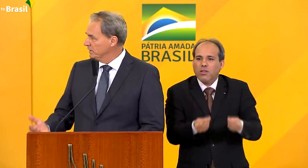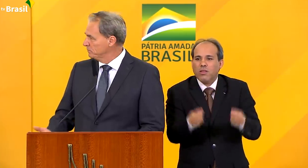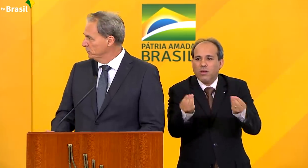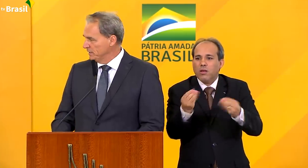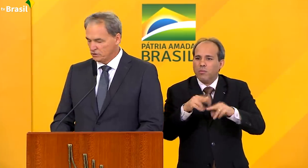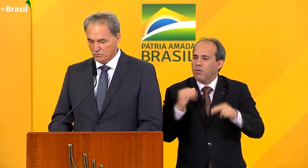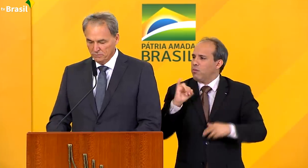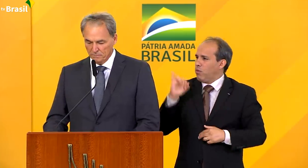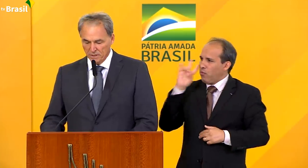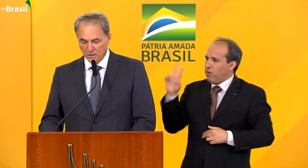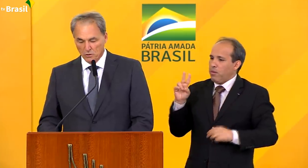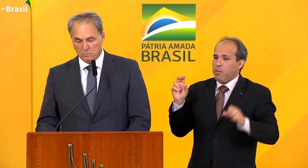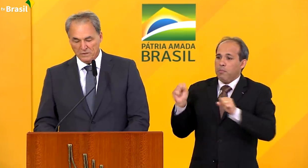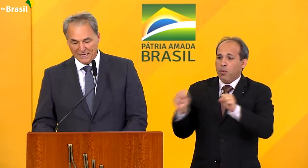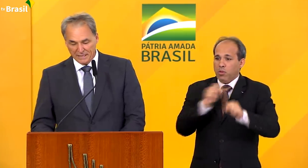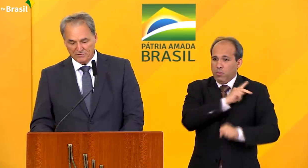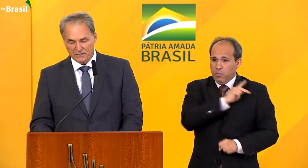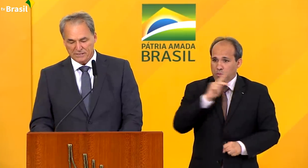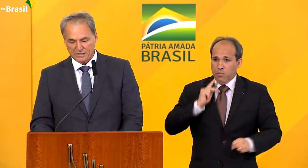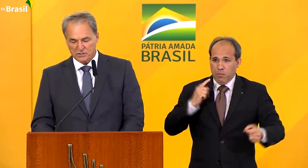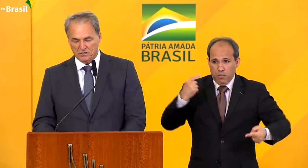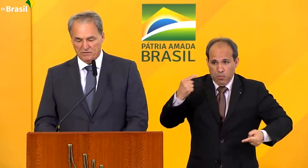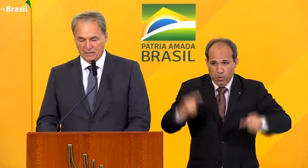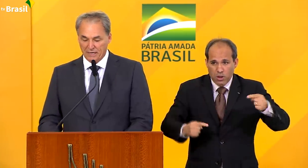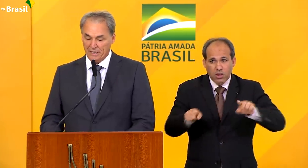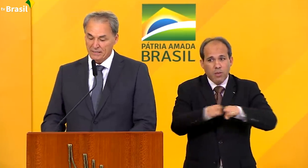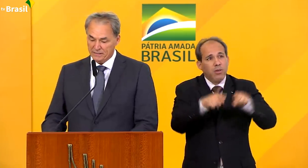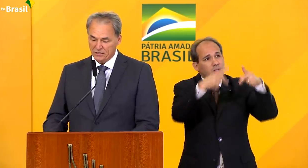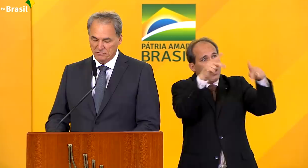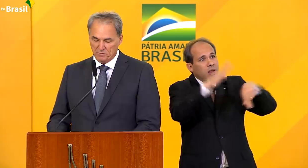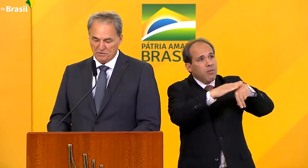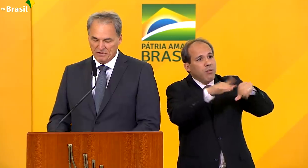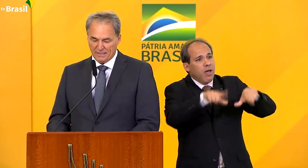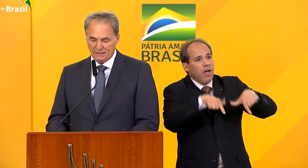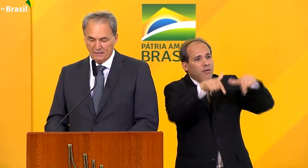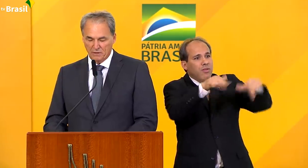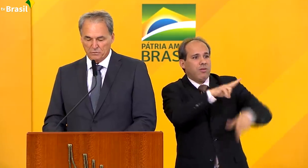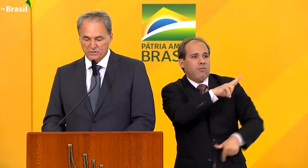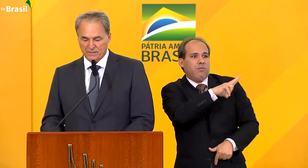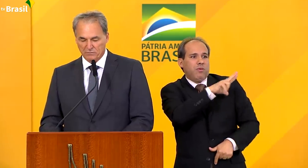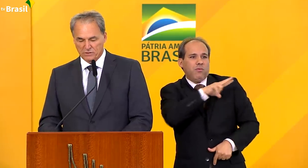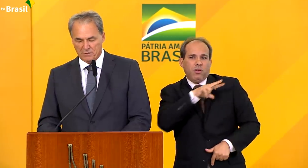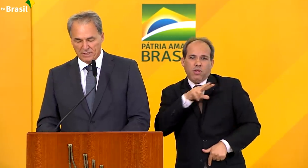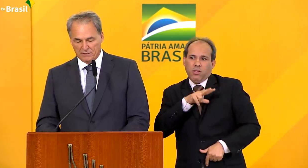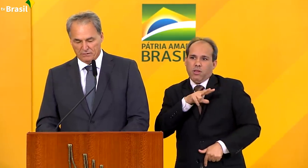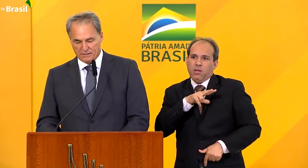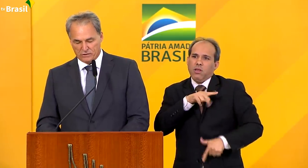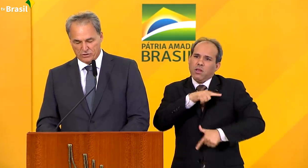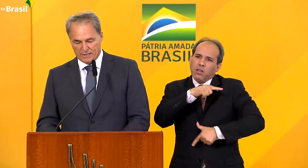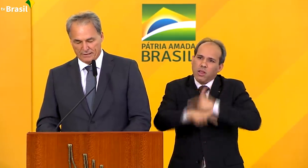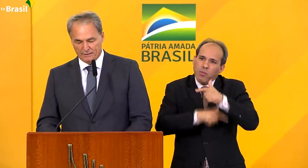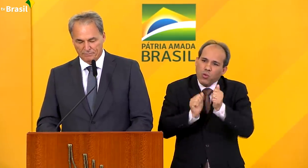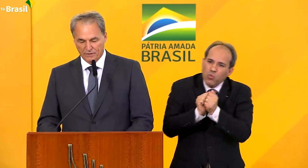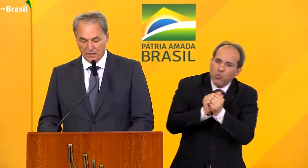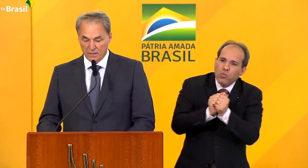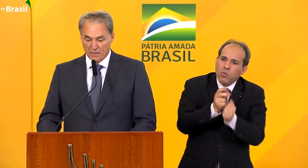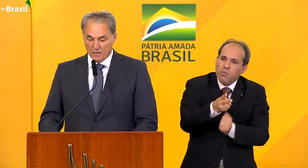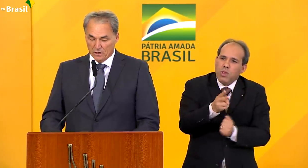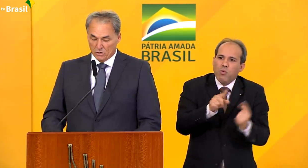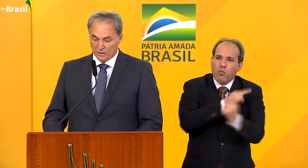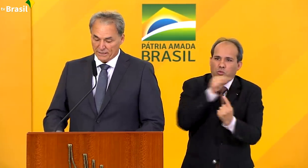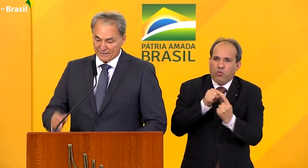entre o poder político e a livre iniciativa, e a iniciativa privada por estarmos trabalhando nesta jornada.